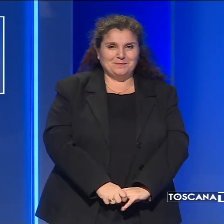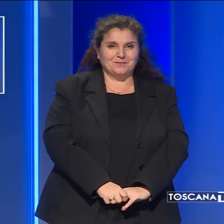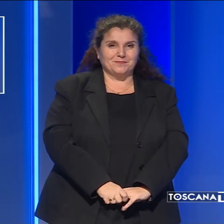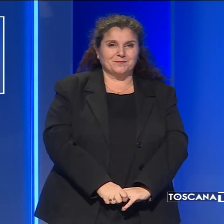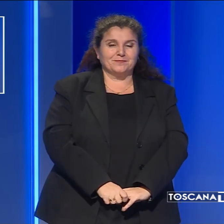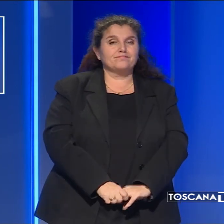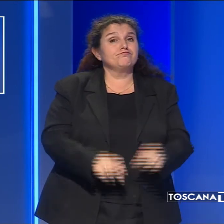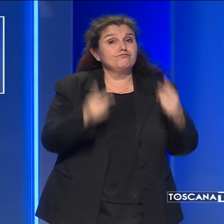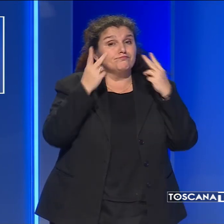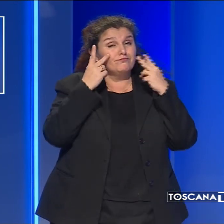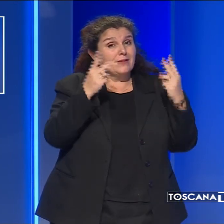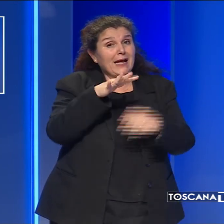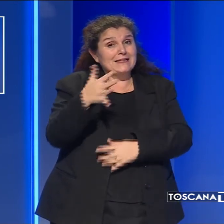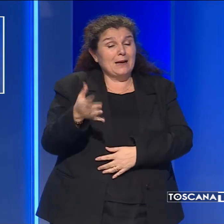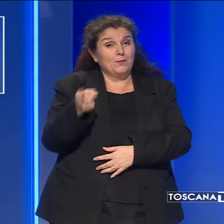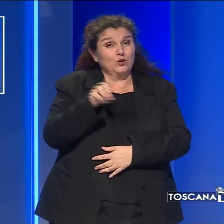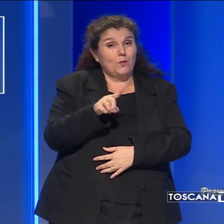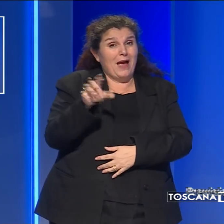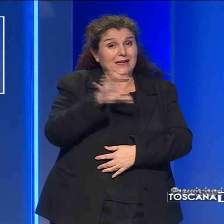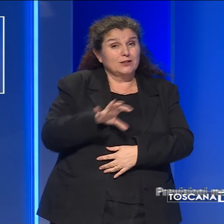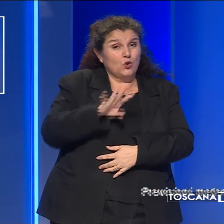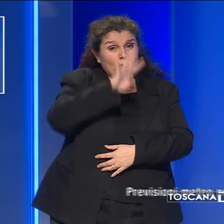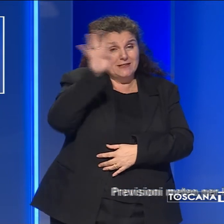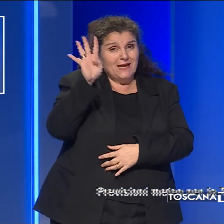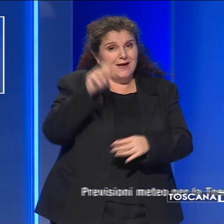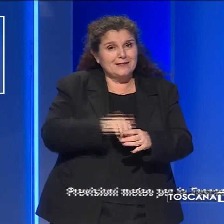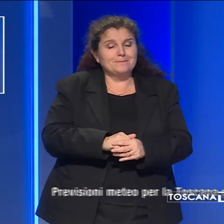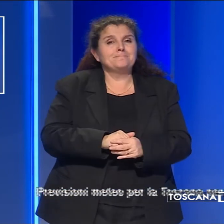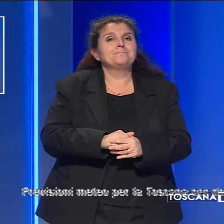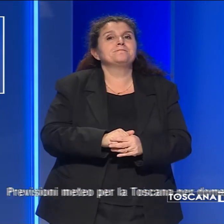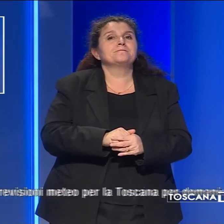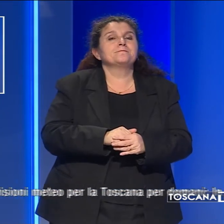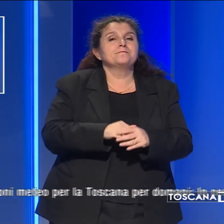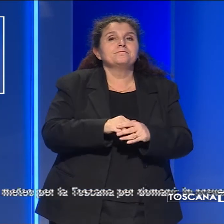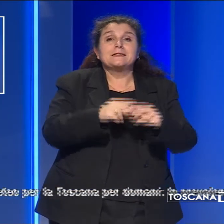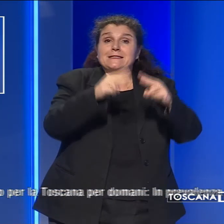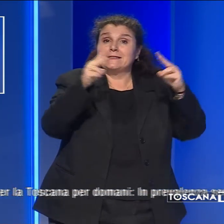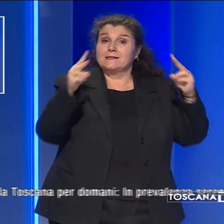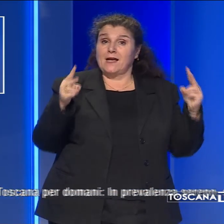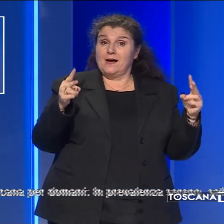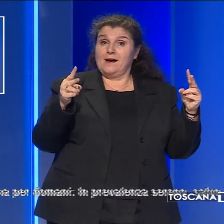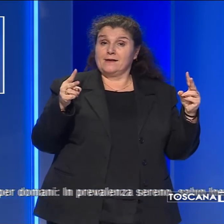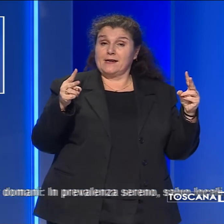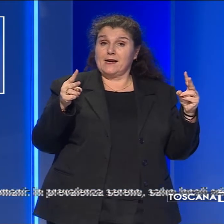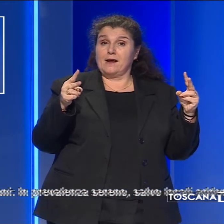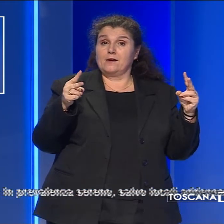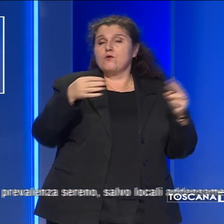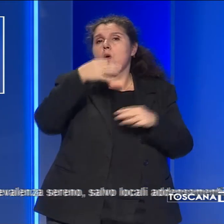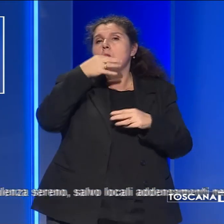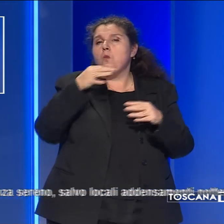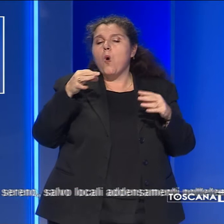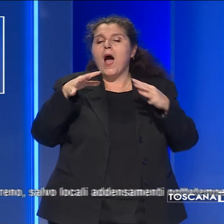E ora veniamo alle previsioni del tempo per domani, in Toscana in prevalenza sereno, salvo locali